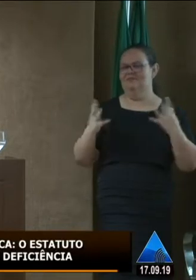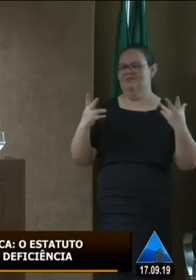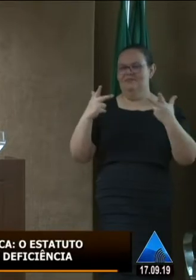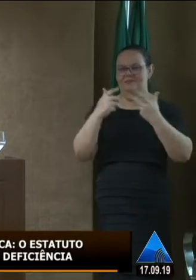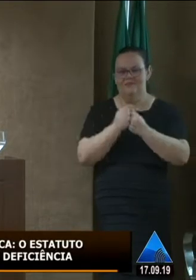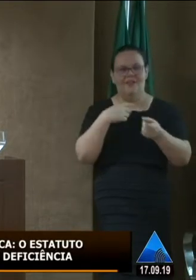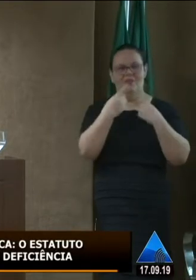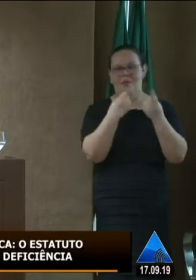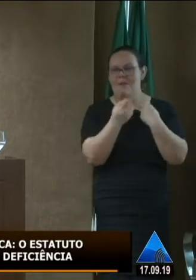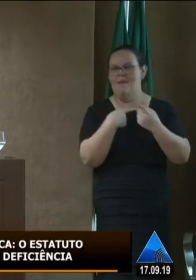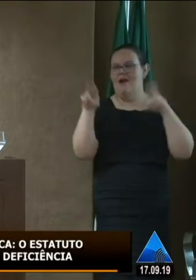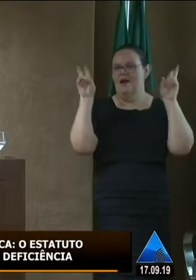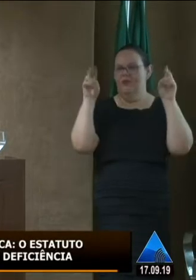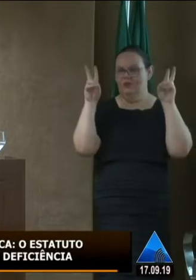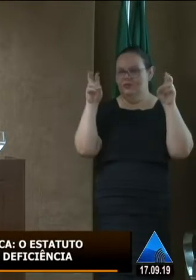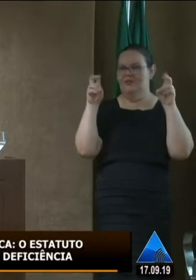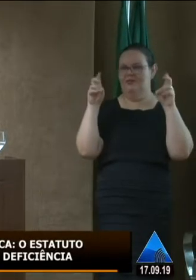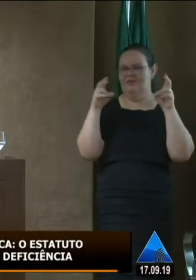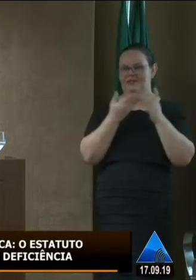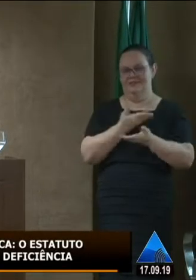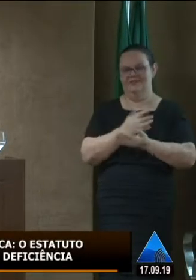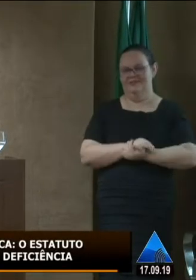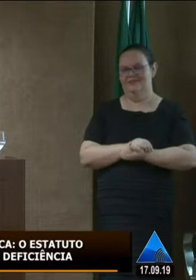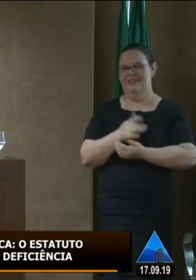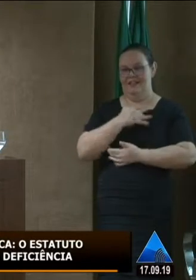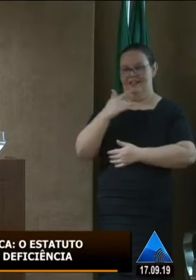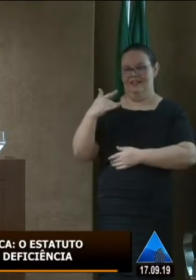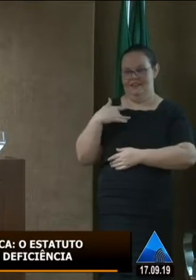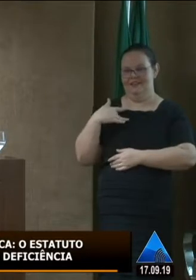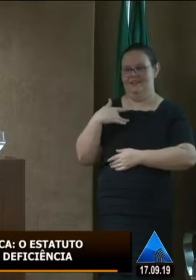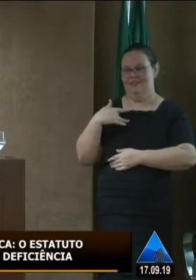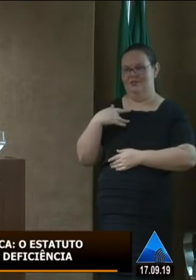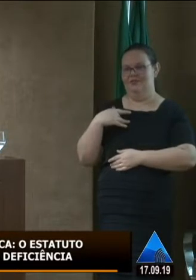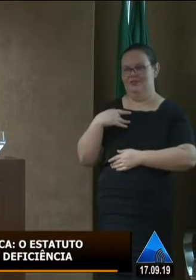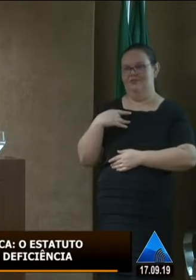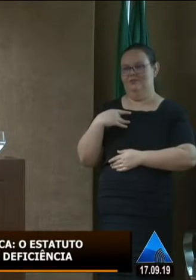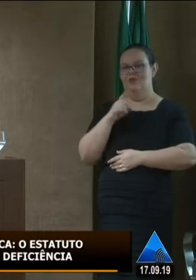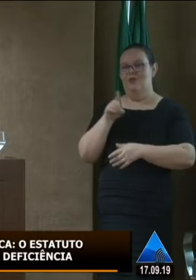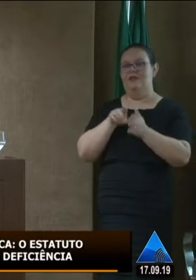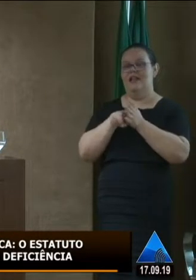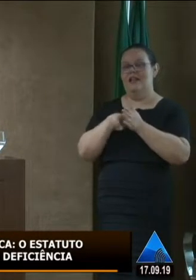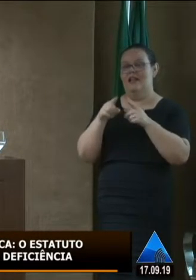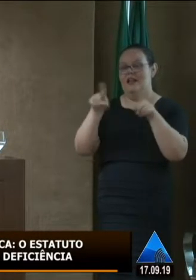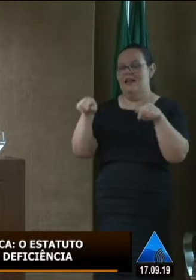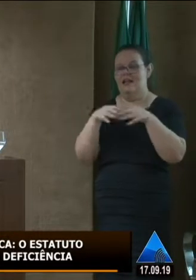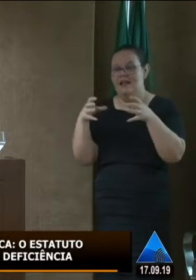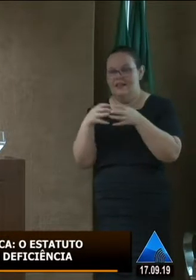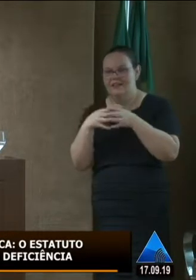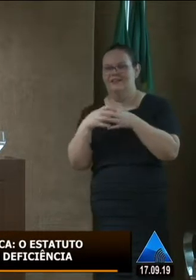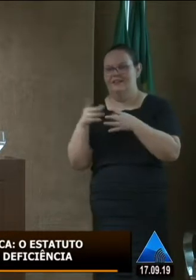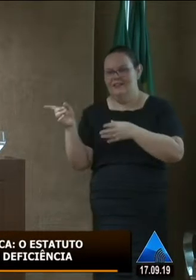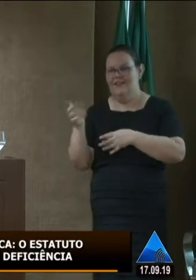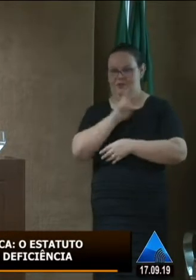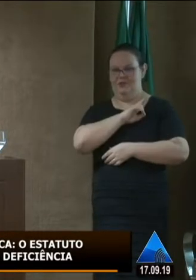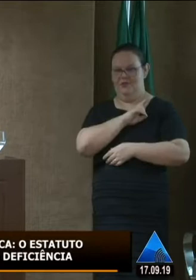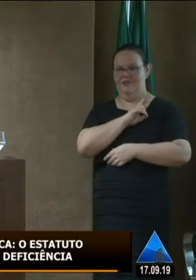sobre esse tema a saúde em nome da secretaria de saúde eu estou aqui falando secretário doutor